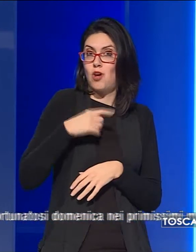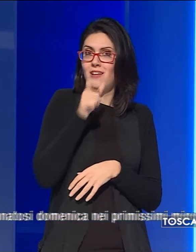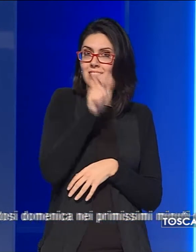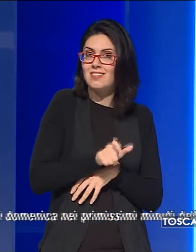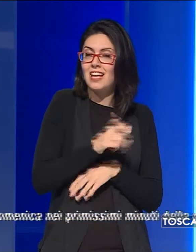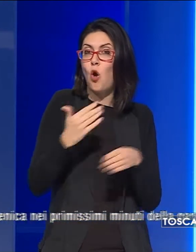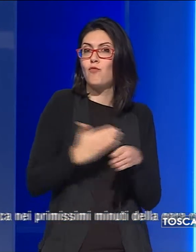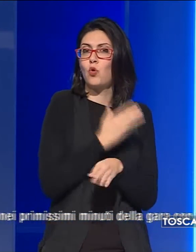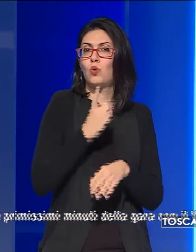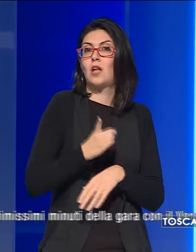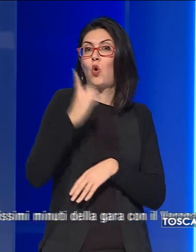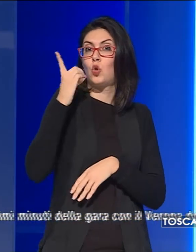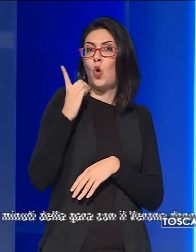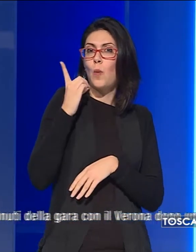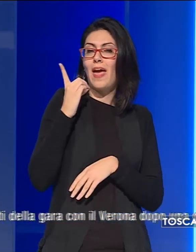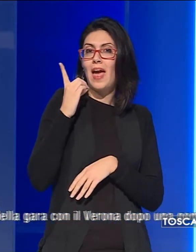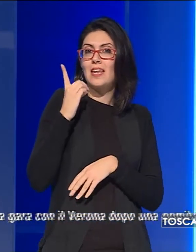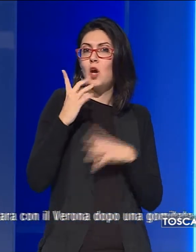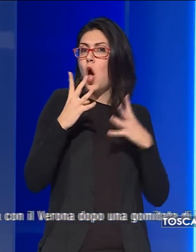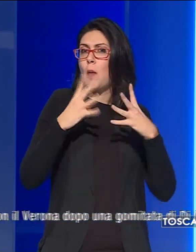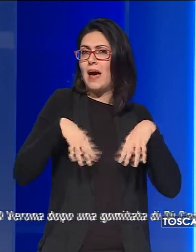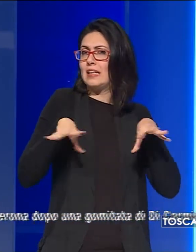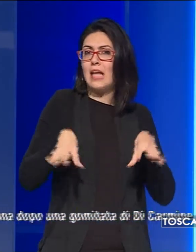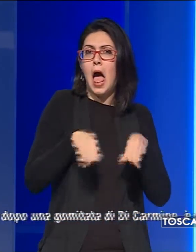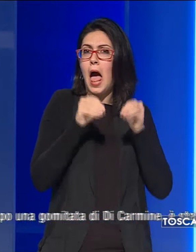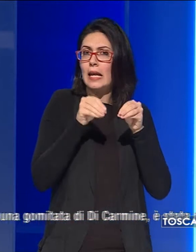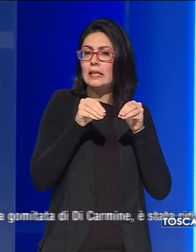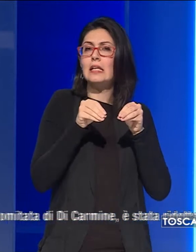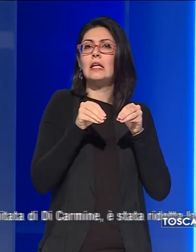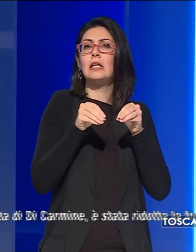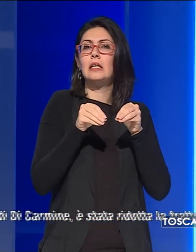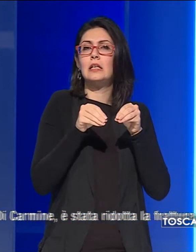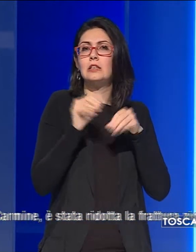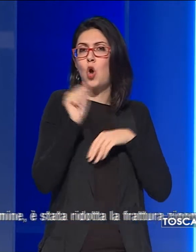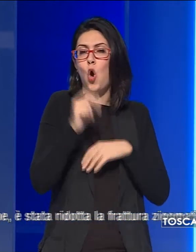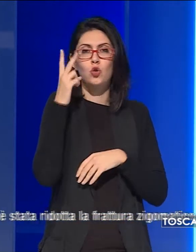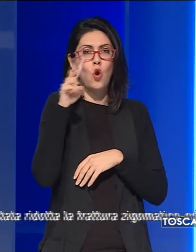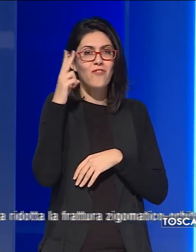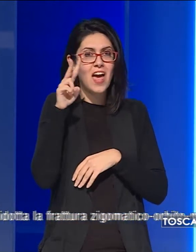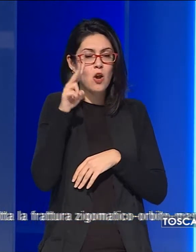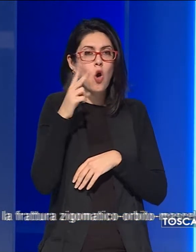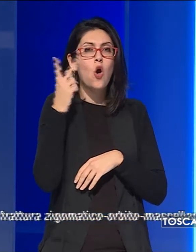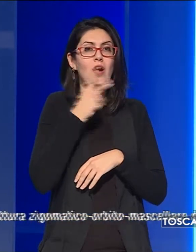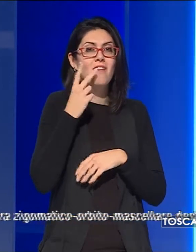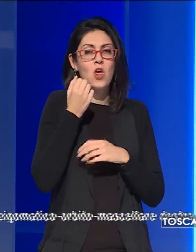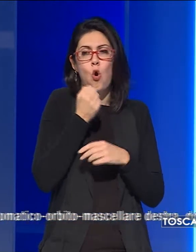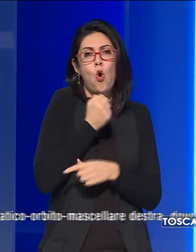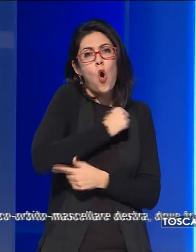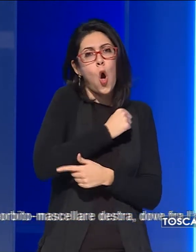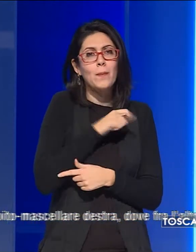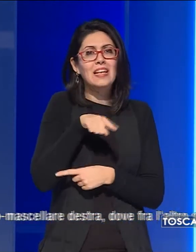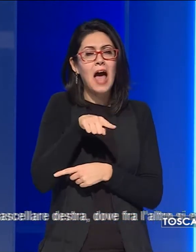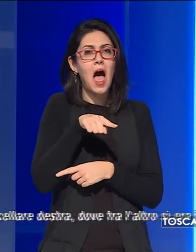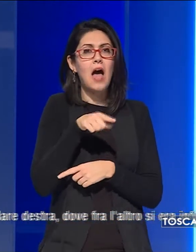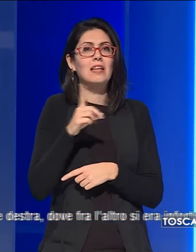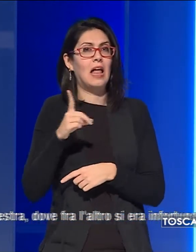si è infortunato domenica nei primissimi minuti della gara con il Verona dopo una gomitata di Di Carmine, è